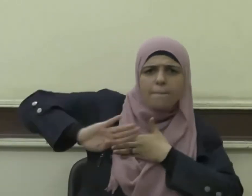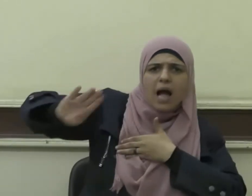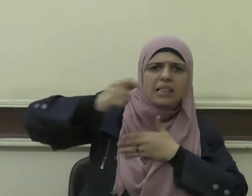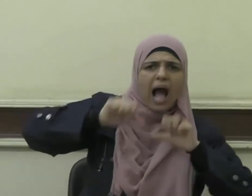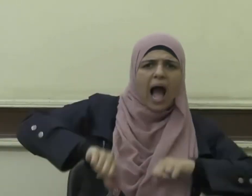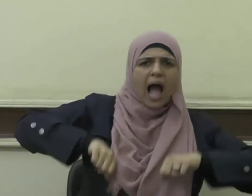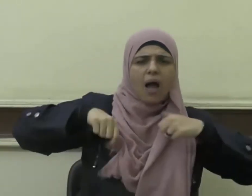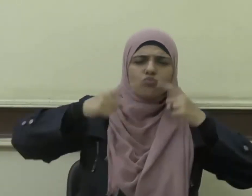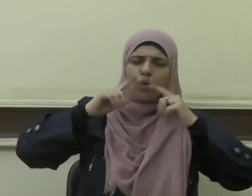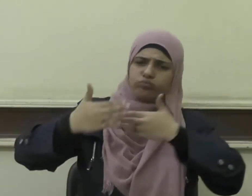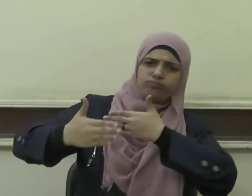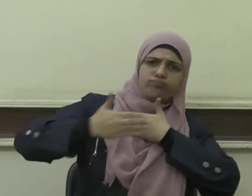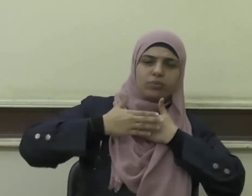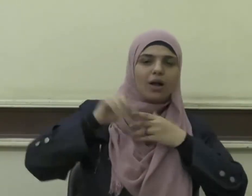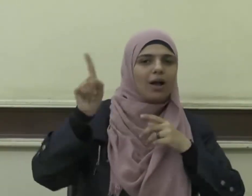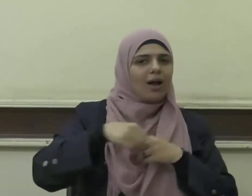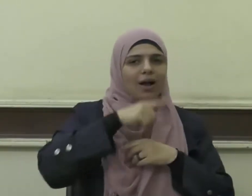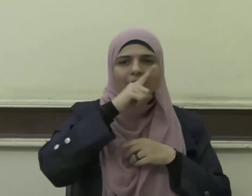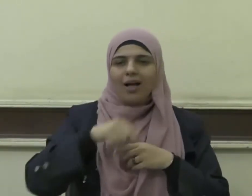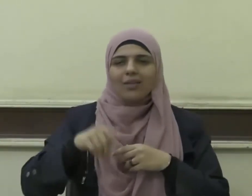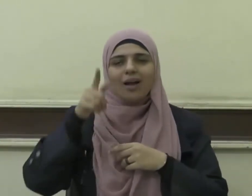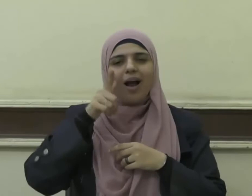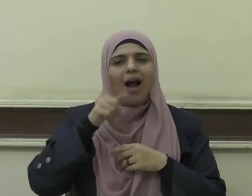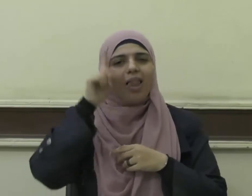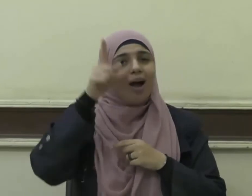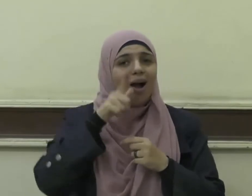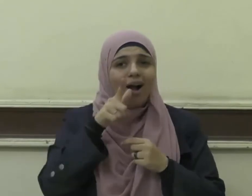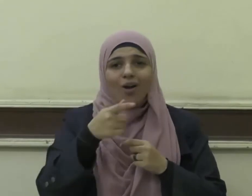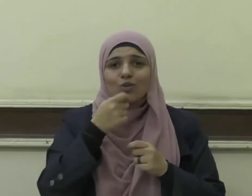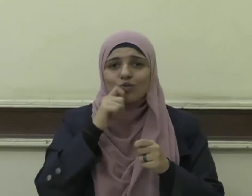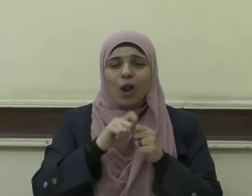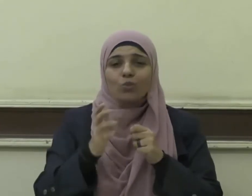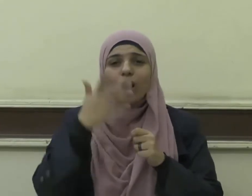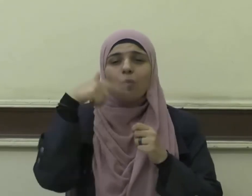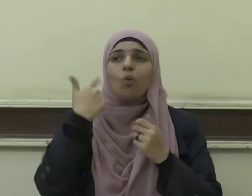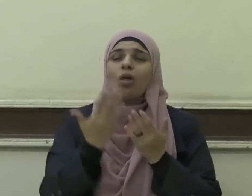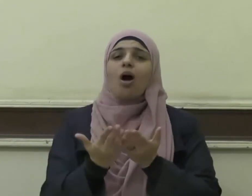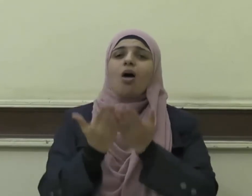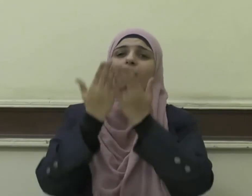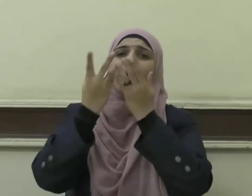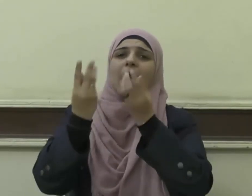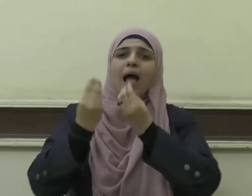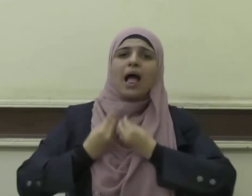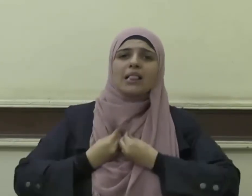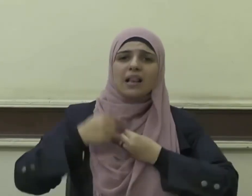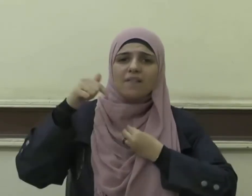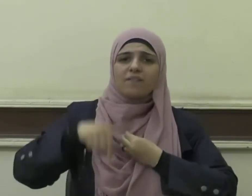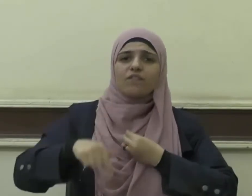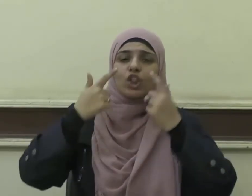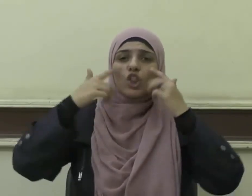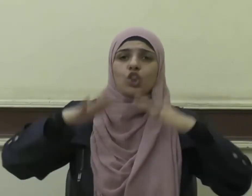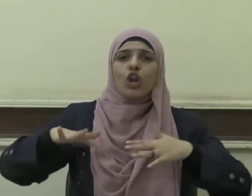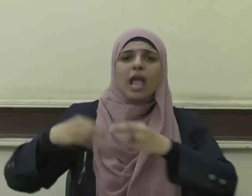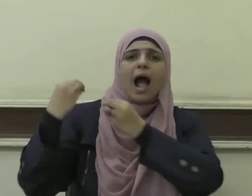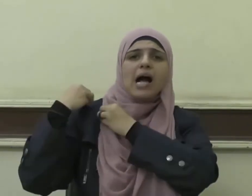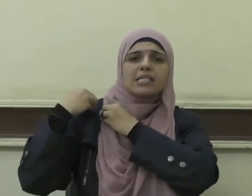وغفلوا عن قوله تعالى رَبَّنَا آتِنَا فِي الدُّنْيَا حَسَنَةً وَفِي الْآخِرَةِ